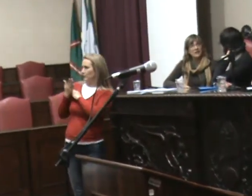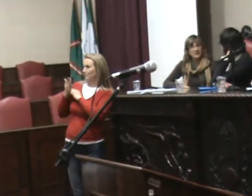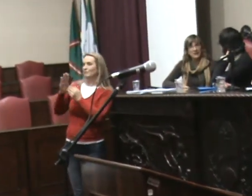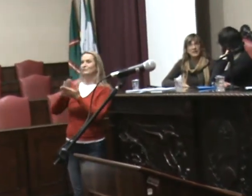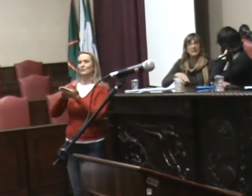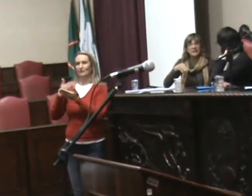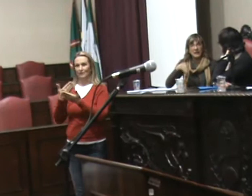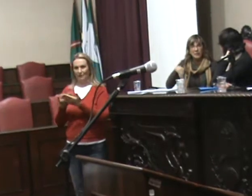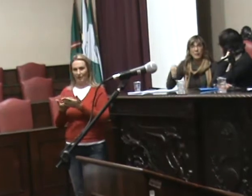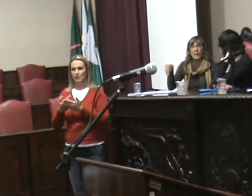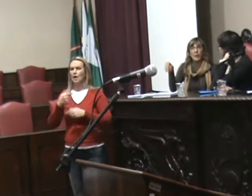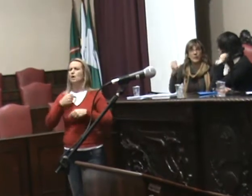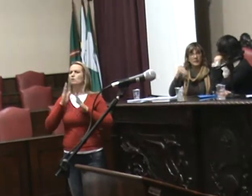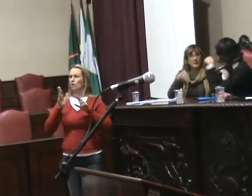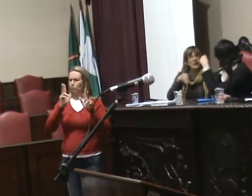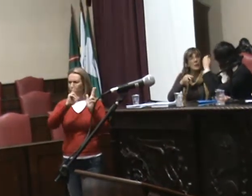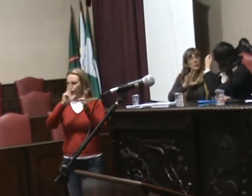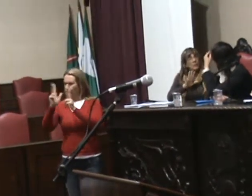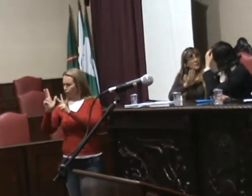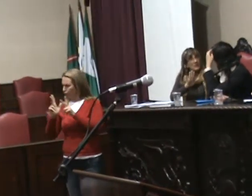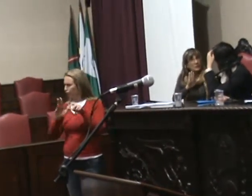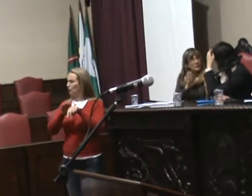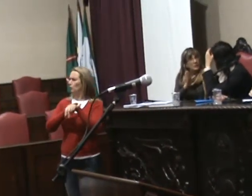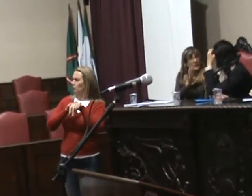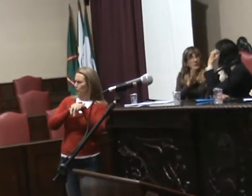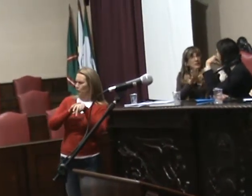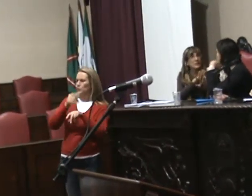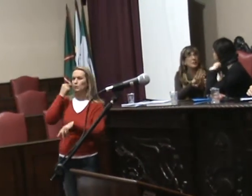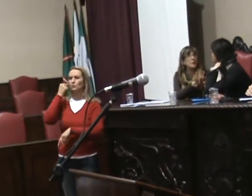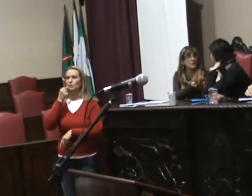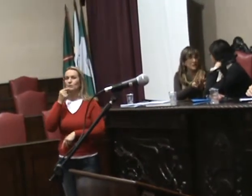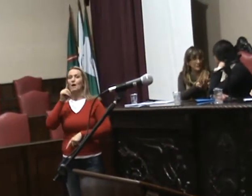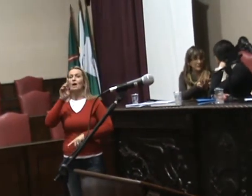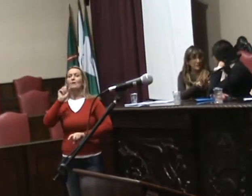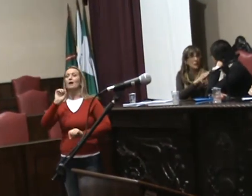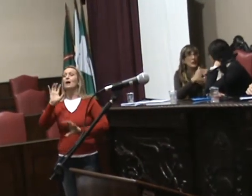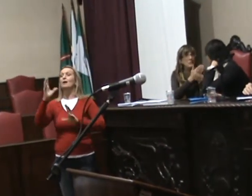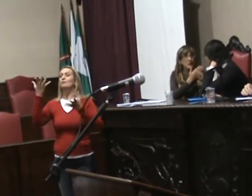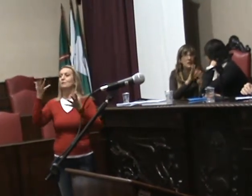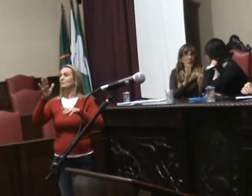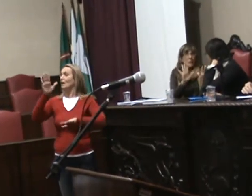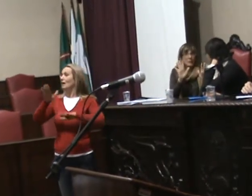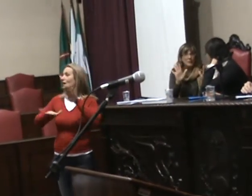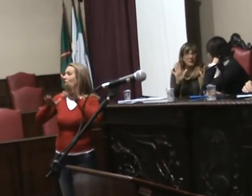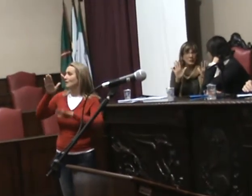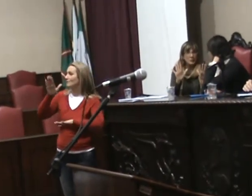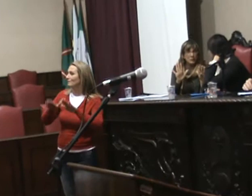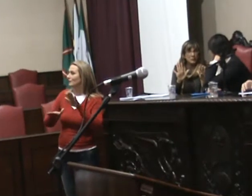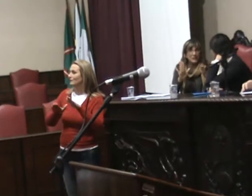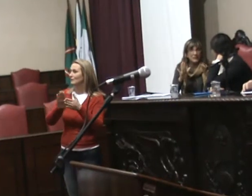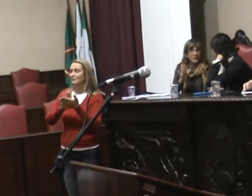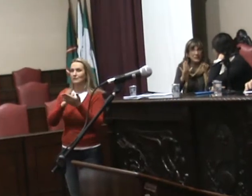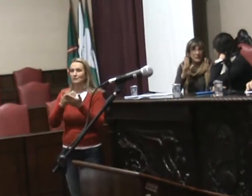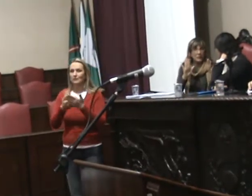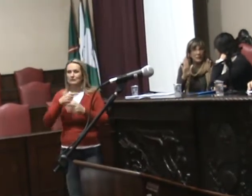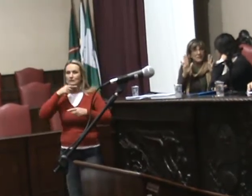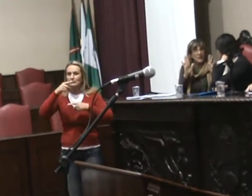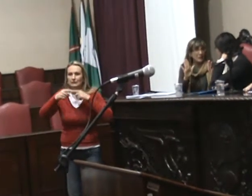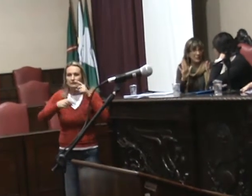geral. E o que eu sei é o seguinte. Muitas vezes o intérprete não está devidamente habilitado a interpretar aquela matéria. O intérprete não